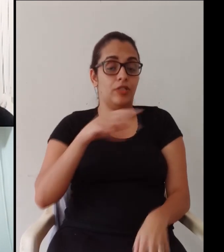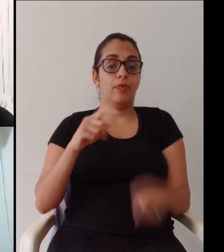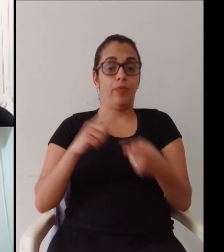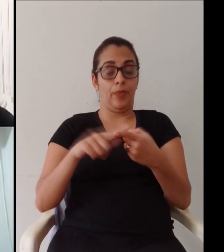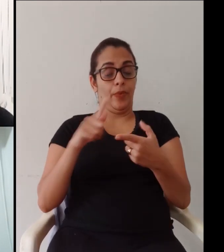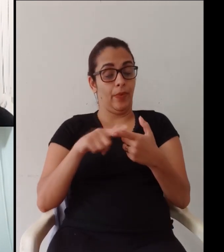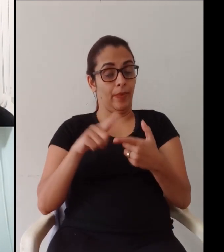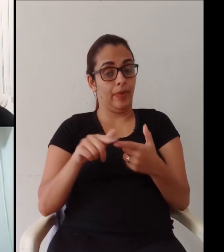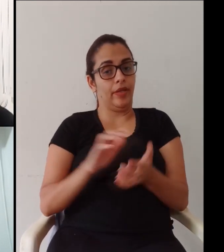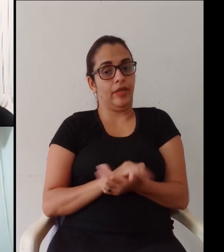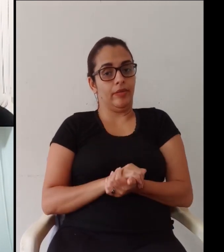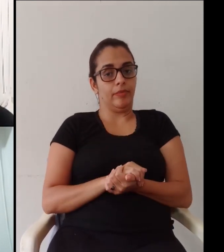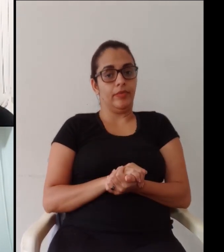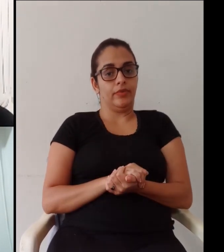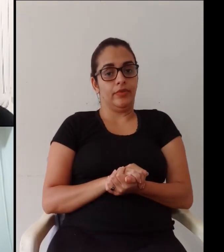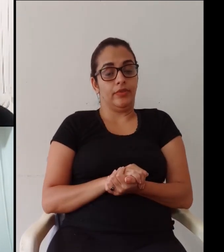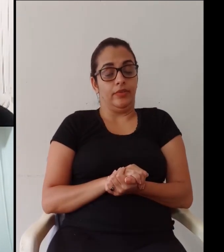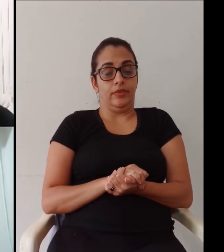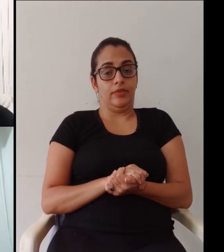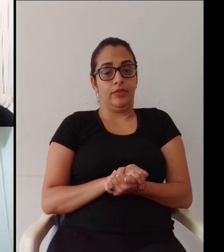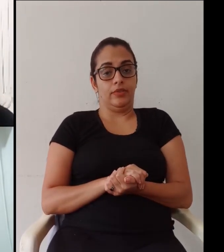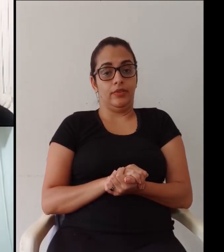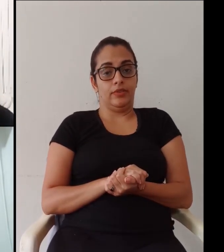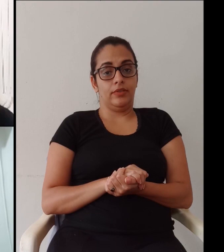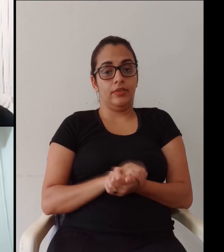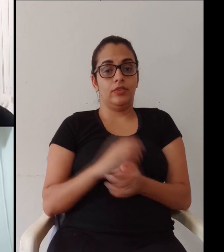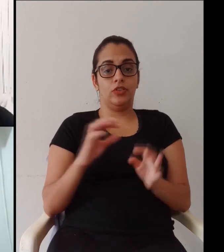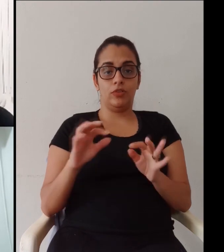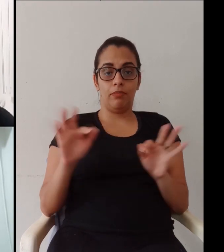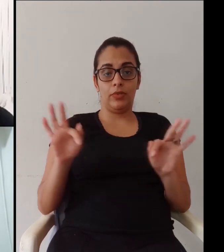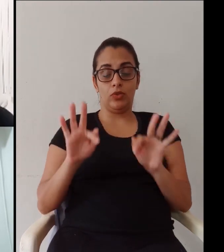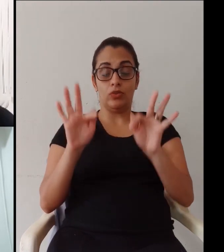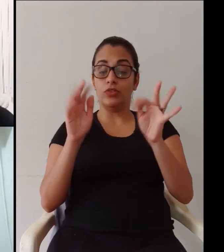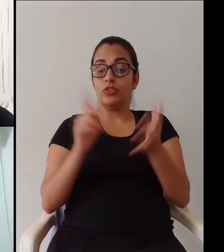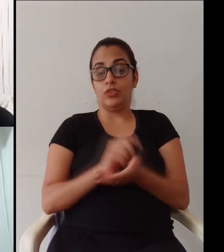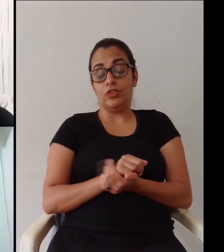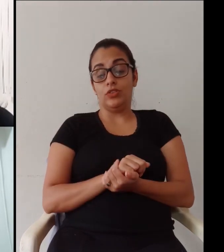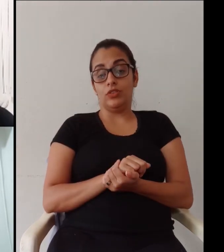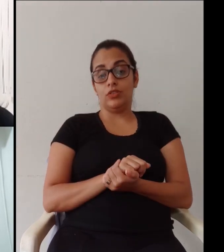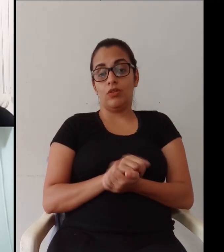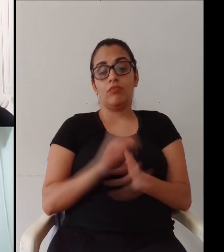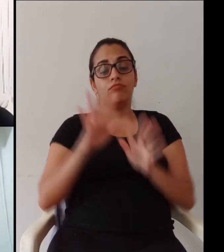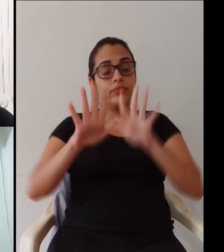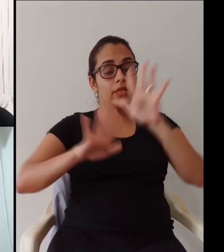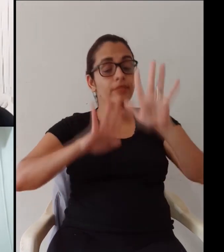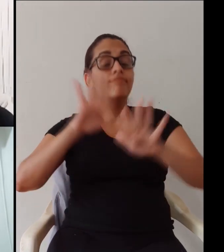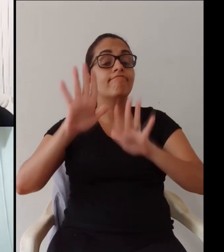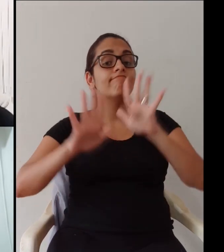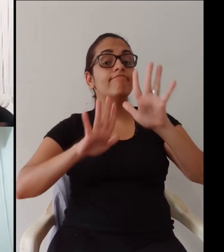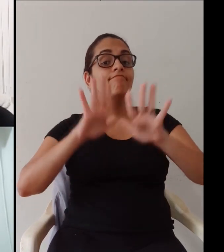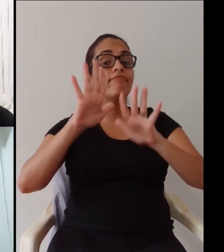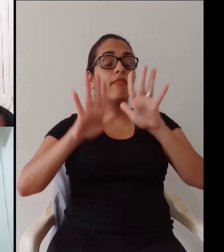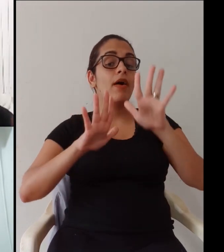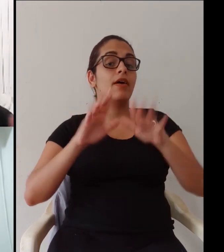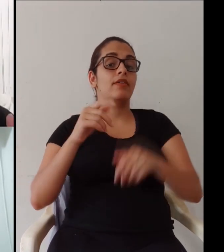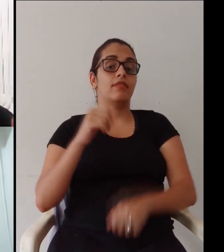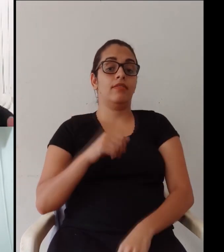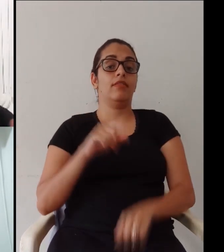recriminam então também nesse momento a gente dá ênfase para esse tipo de de